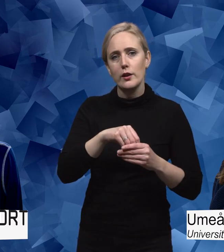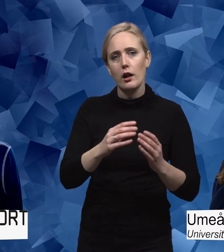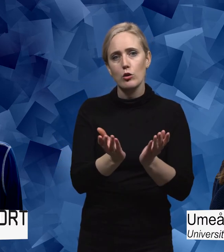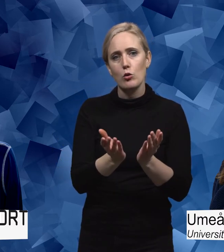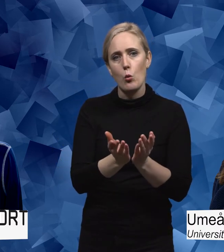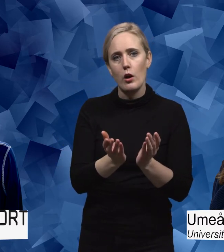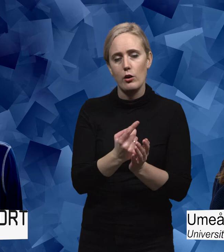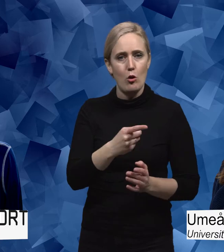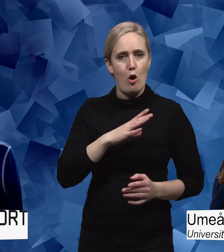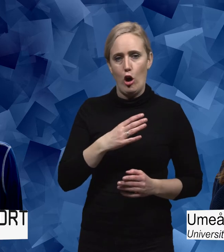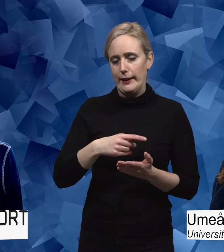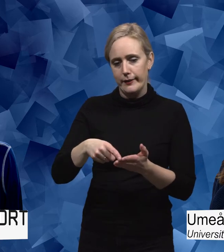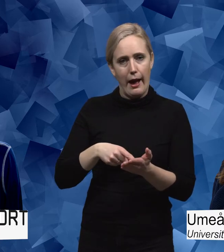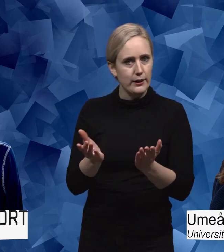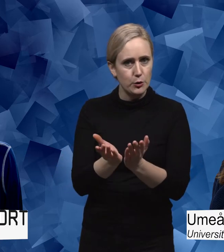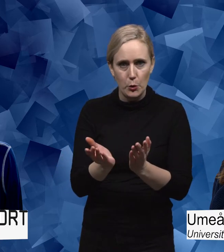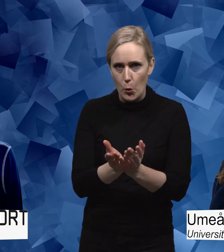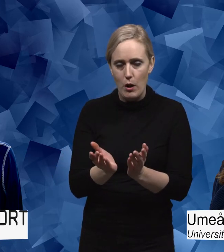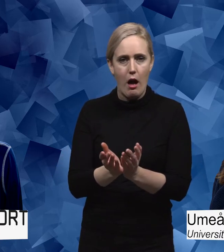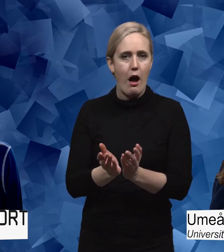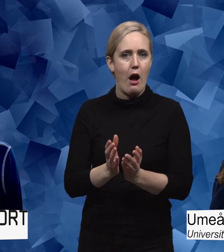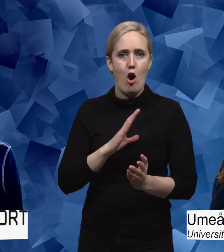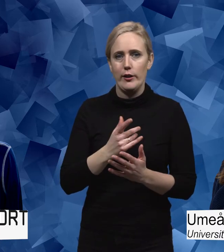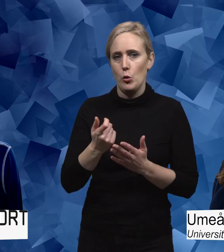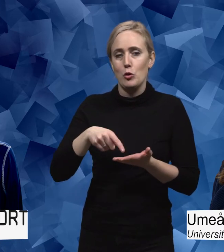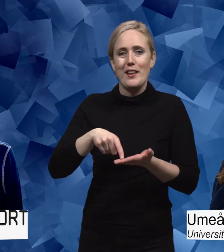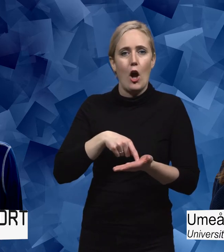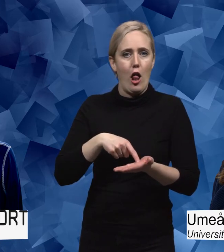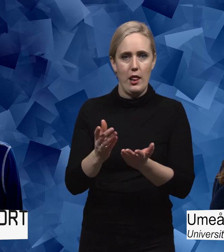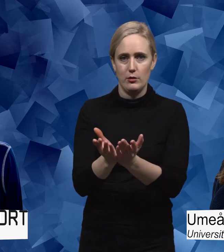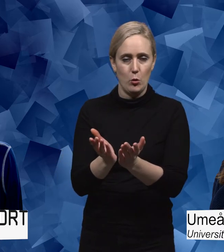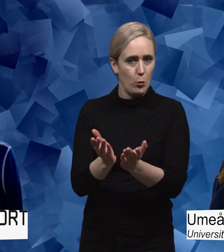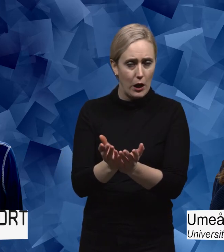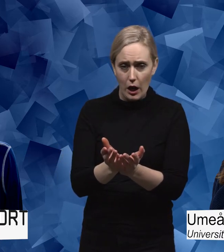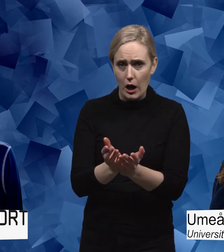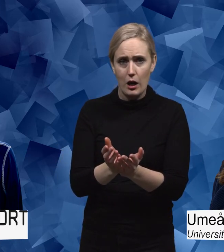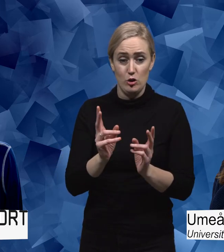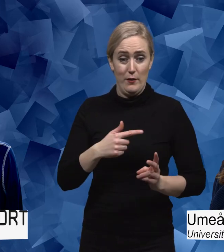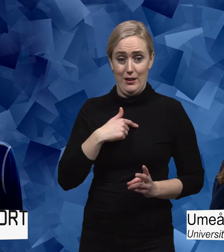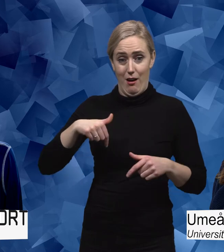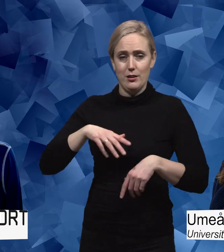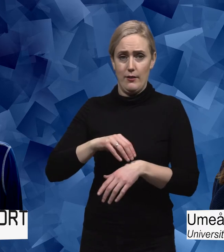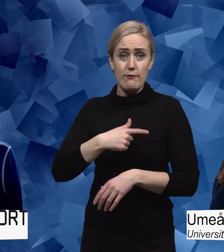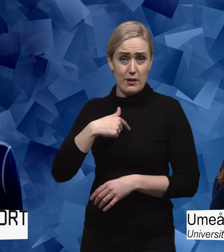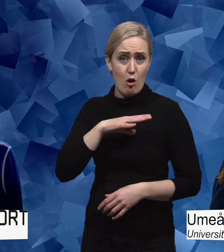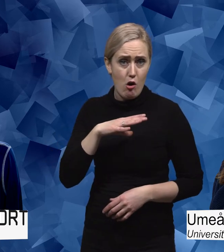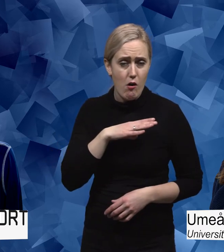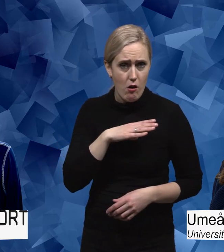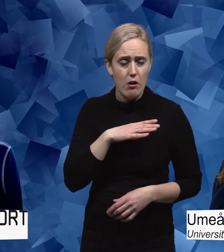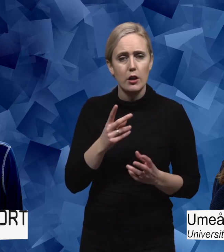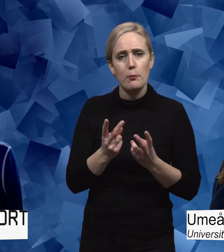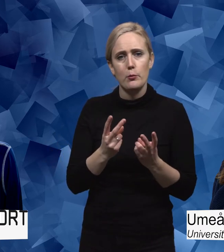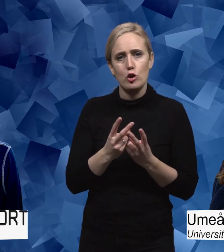inkluderad skola. De har ingen särskola eller de har inga specialskolor som vi har i Sverige.